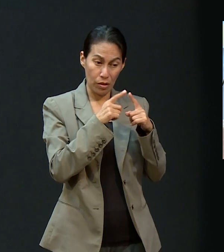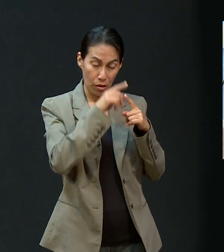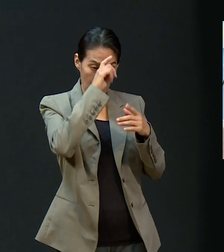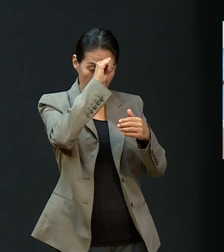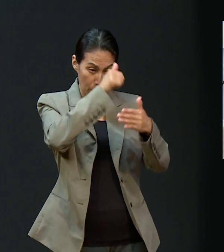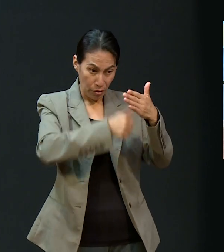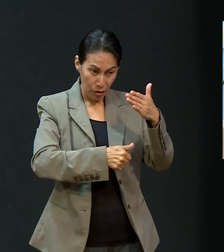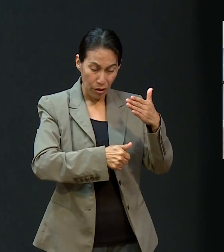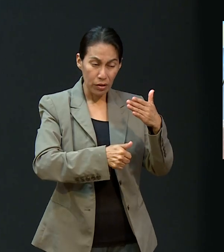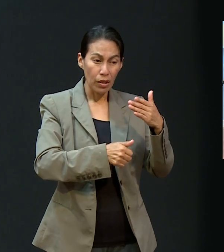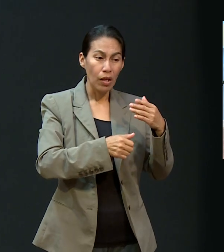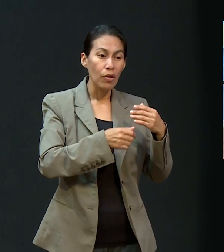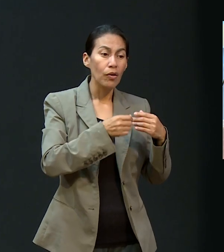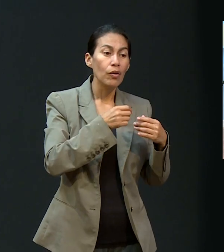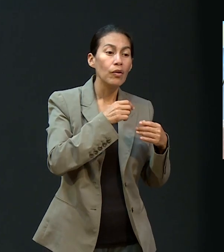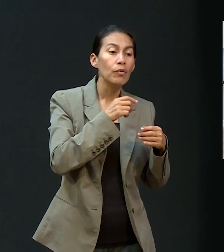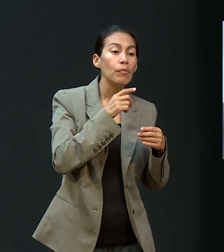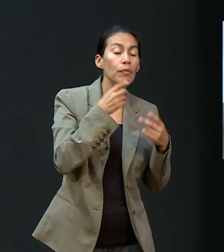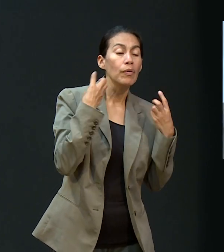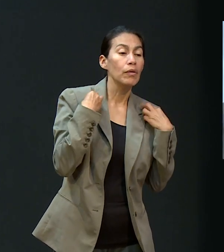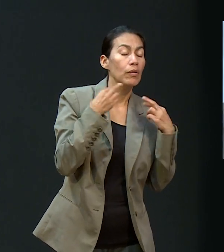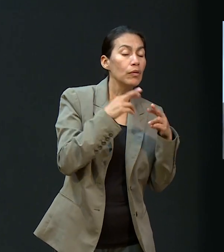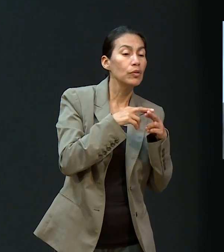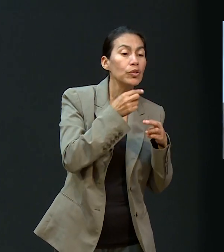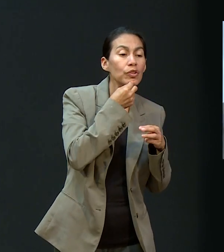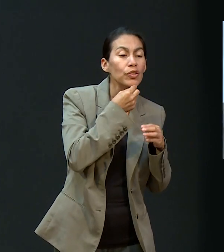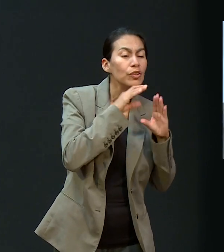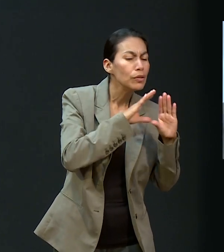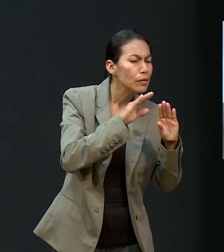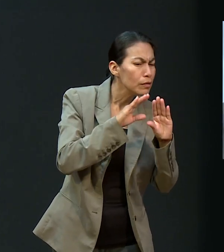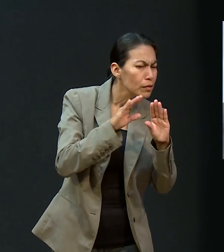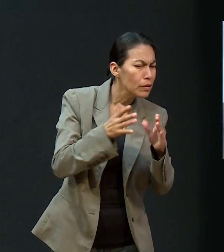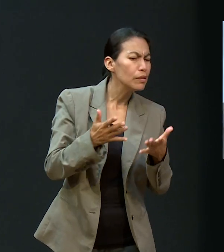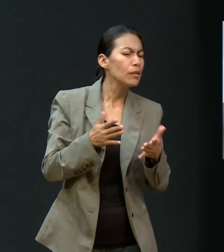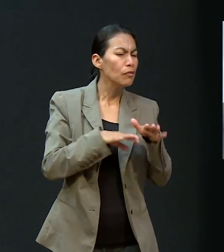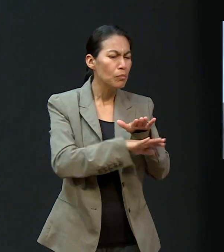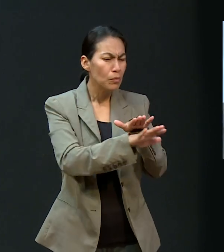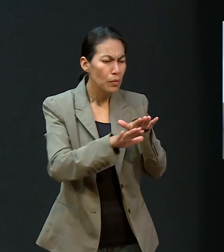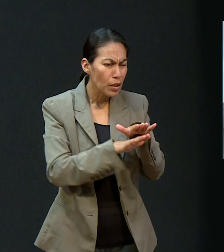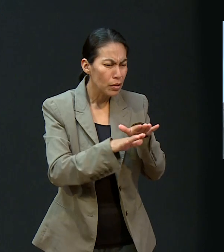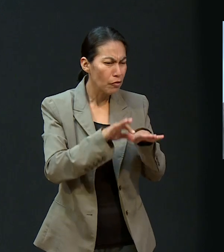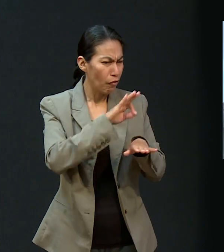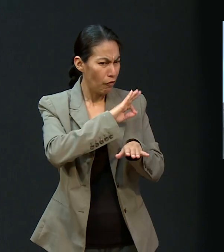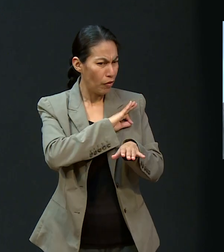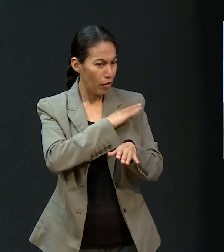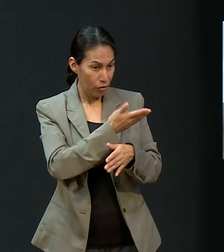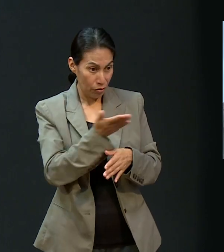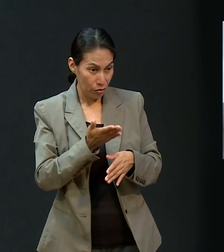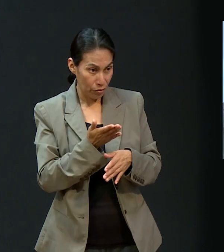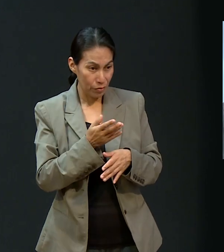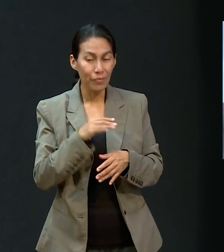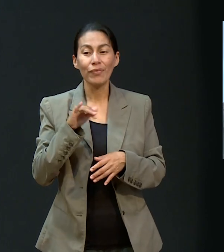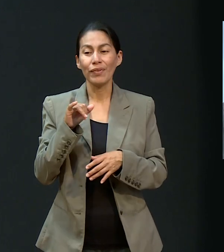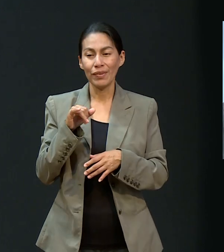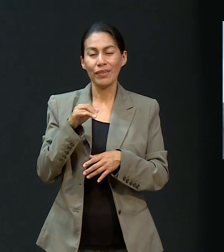niños, digámoslo así, los rudimentos de la fe, los fundamentos de la fe. Qué maravilloso. Sí.